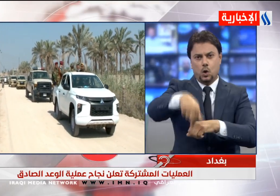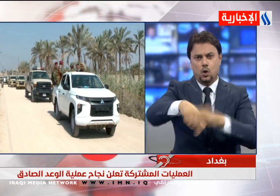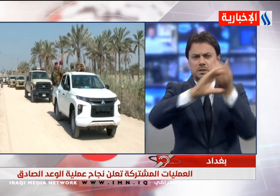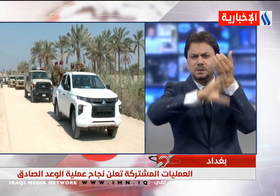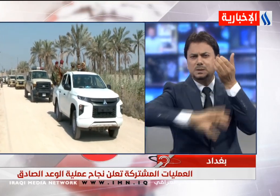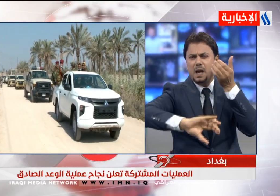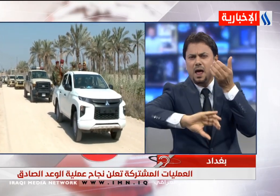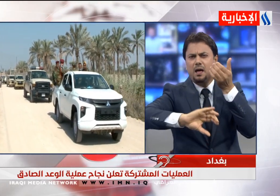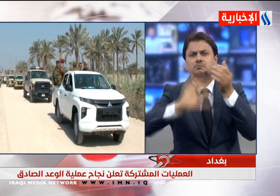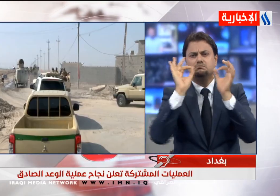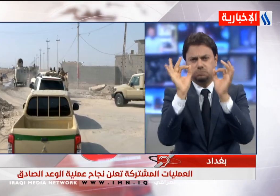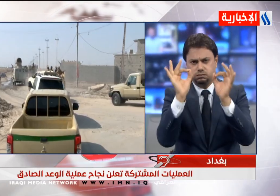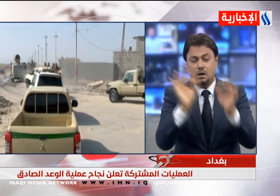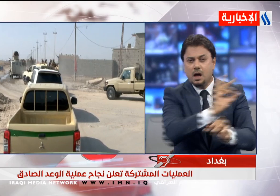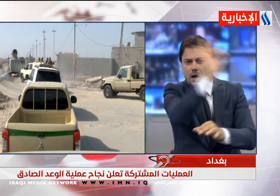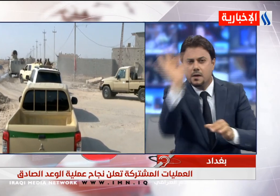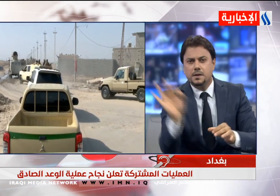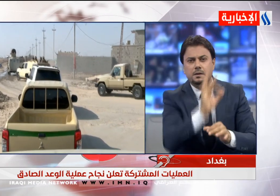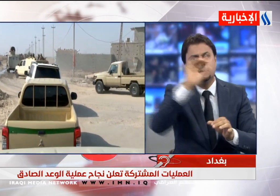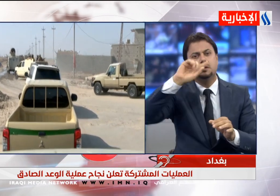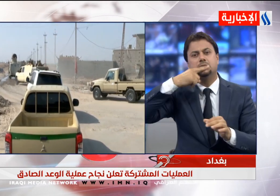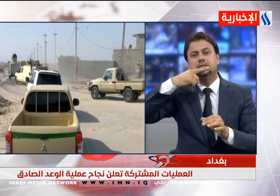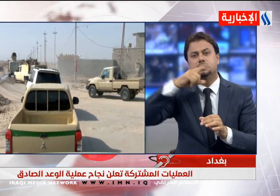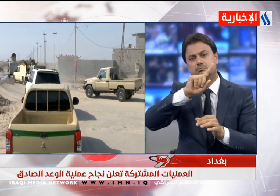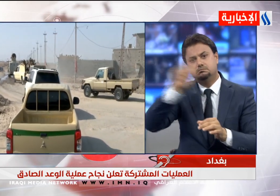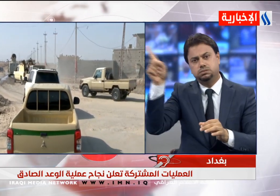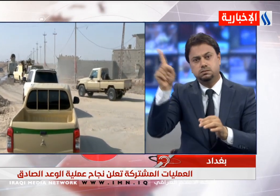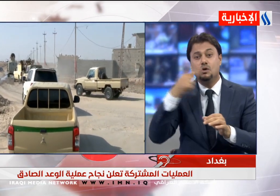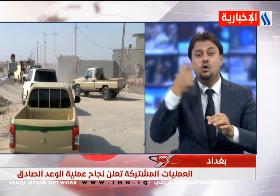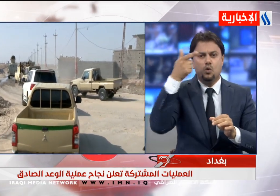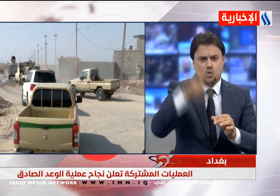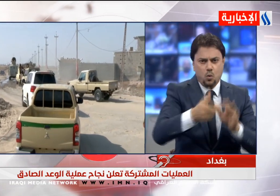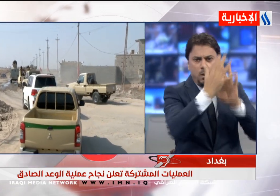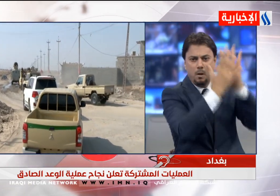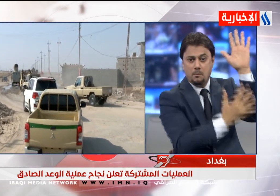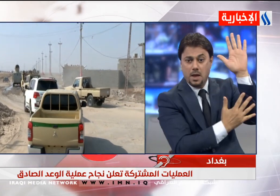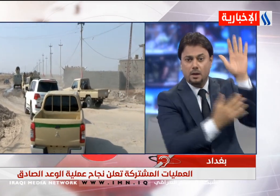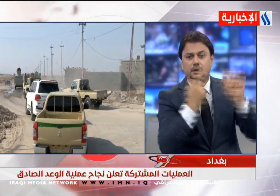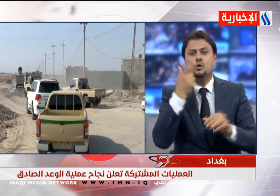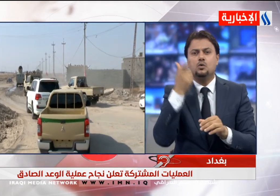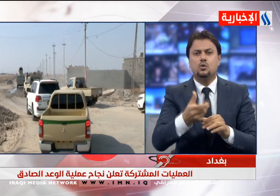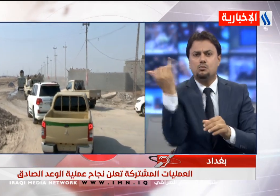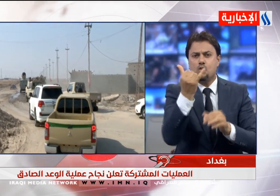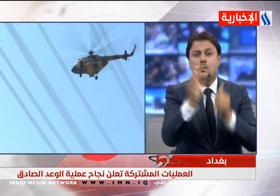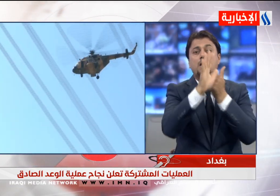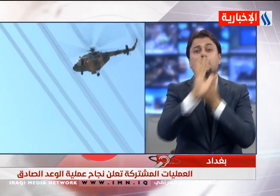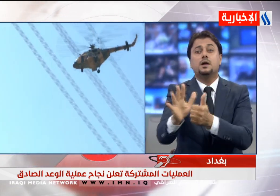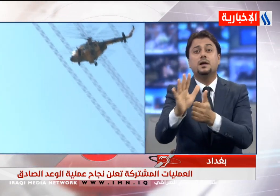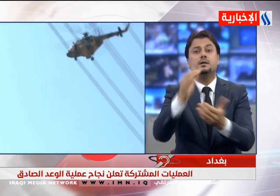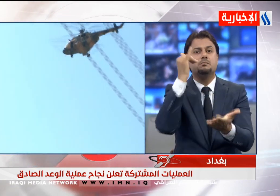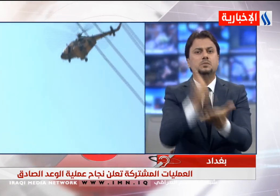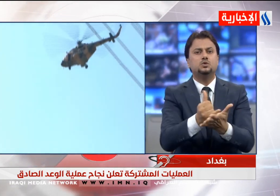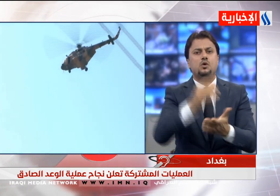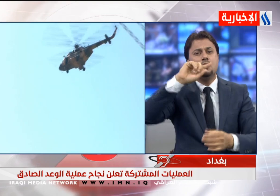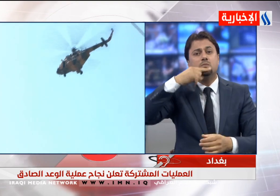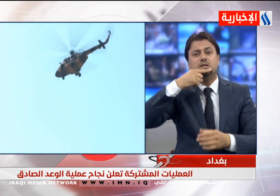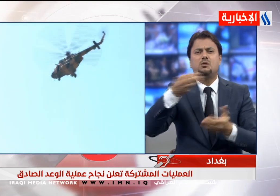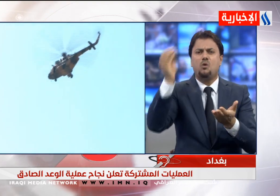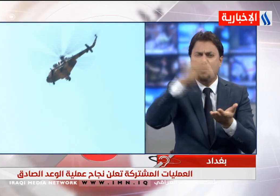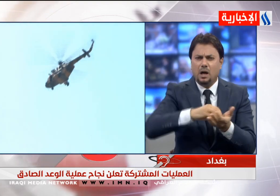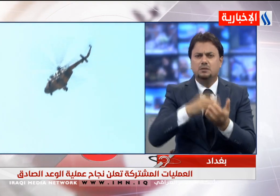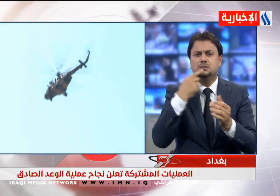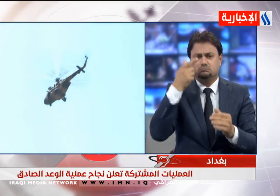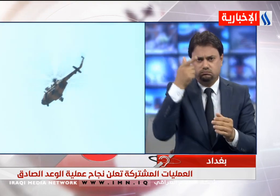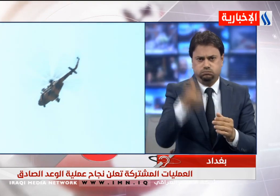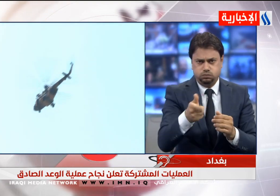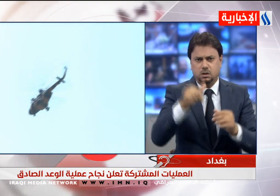السلاح في البصرة وقالت القيادة في بيان لها إن قيادة عمليات البصرة والقطاعات الملحقة بها